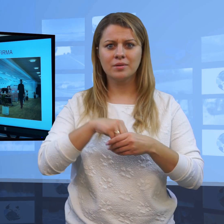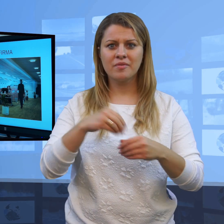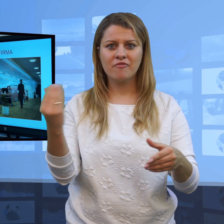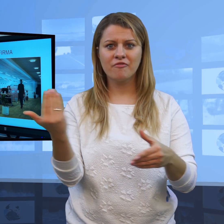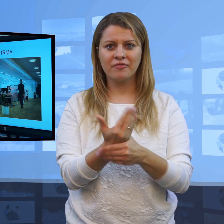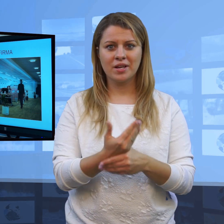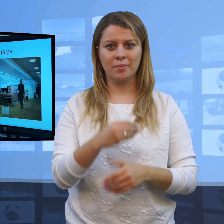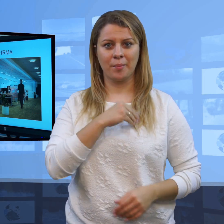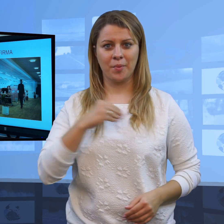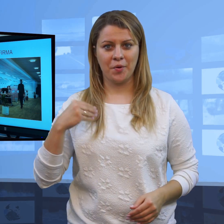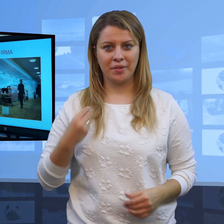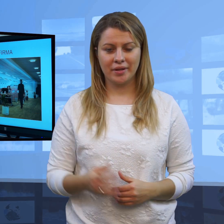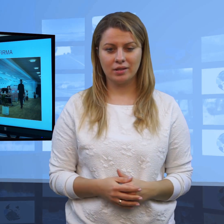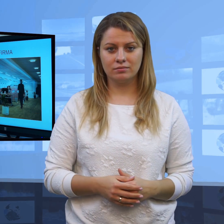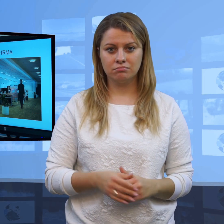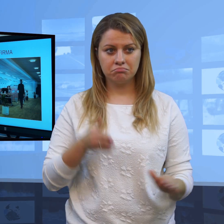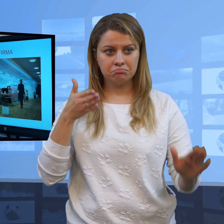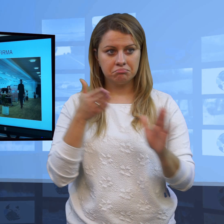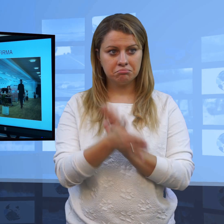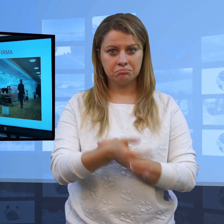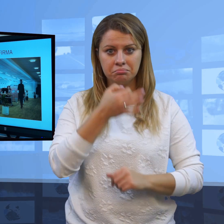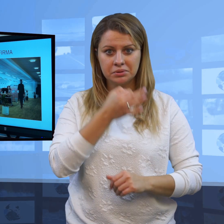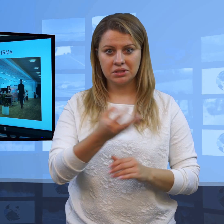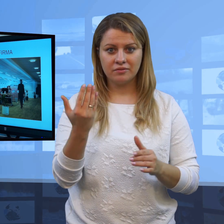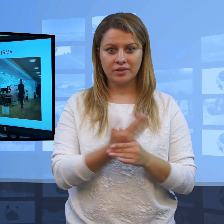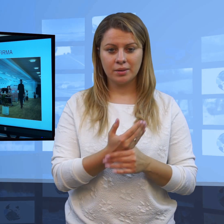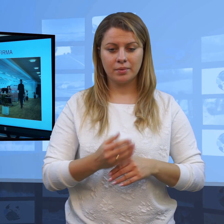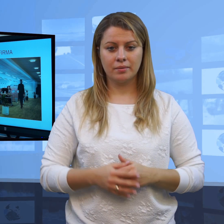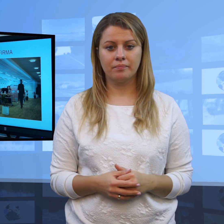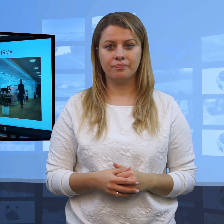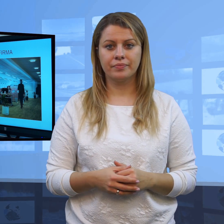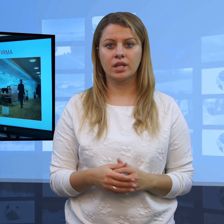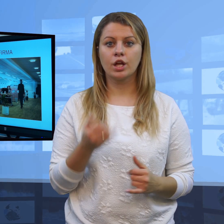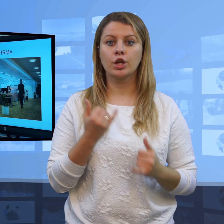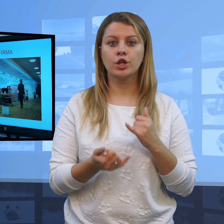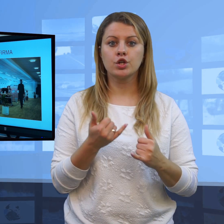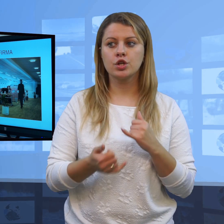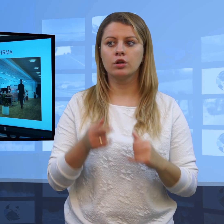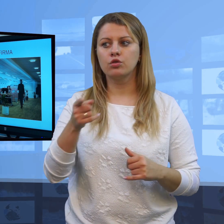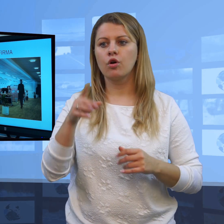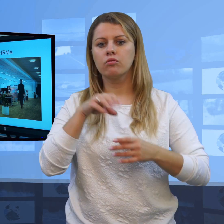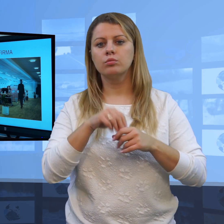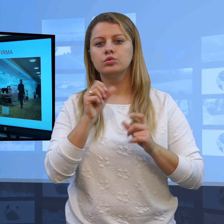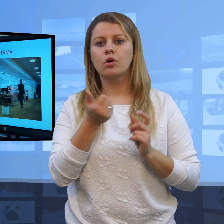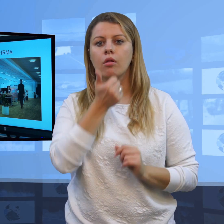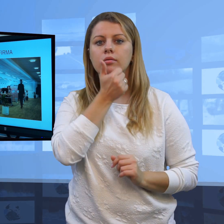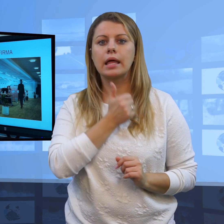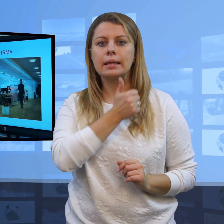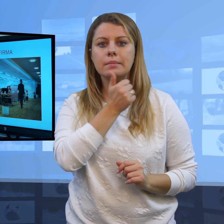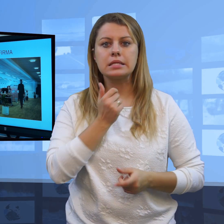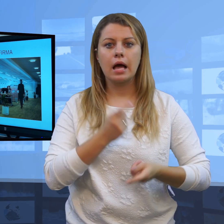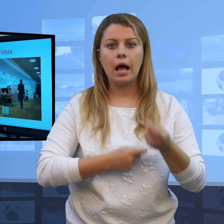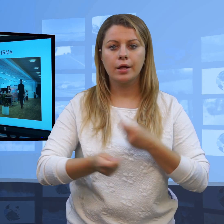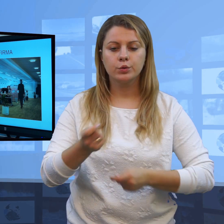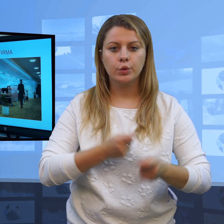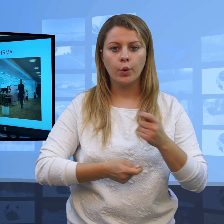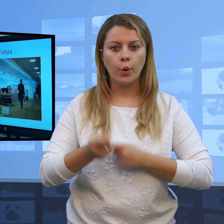każdej działającej w Polsce firmy. I dopóki nie jest to tajemnica handlowa